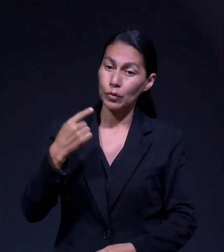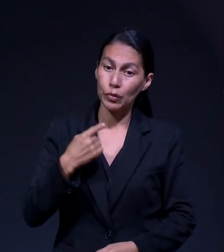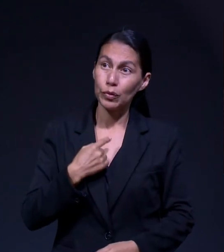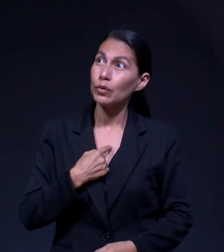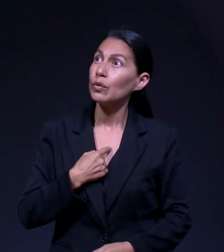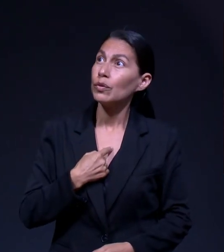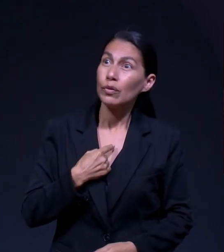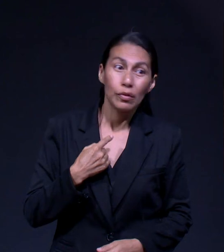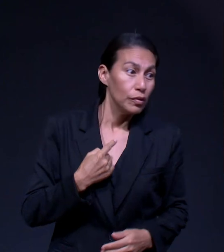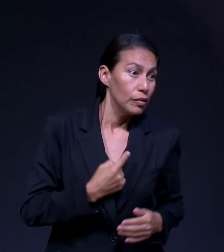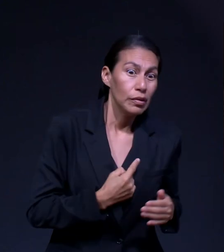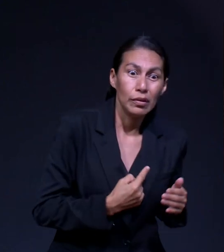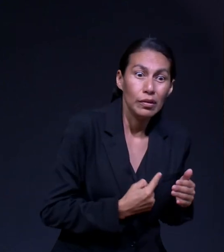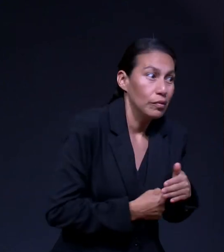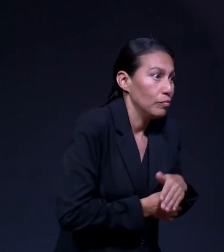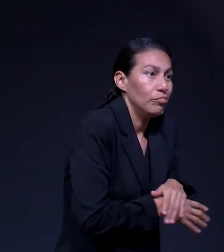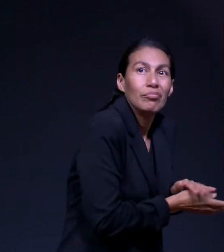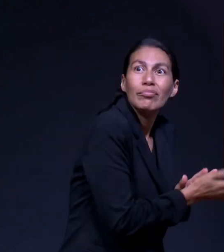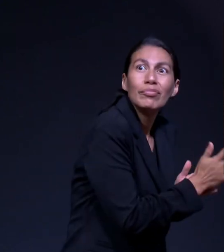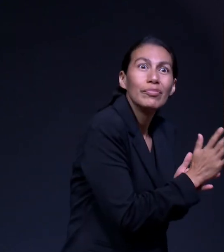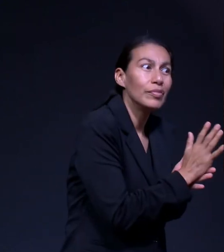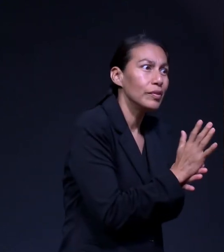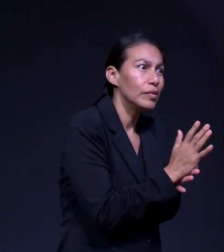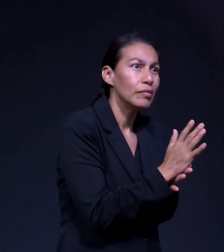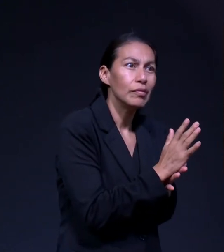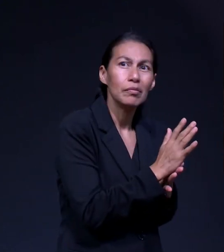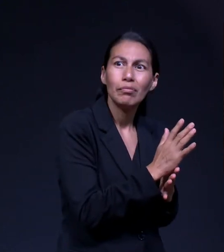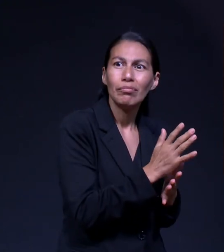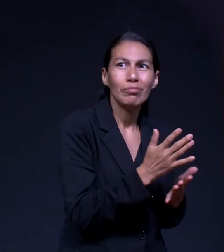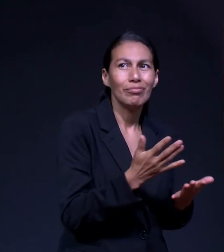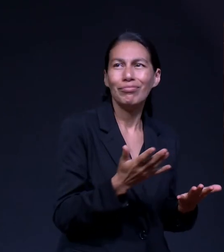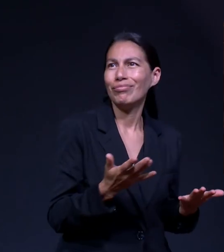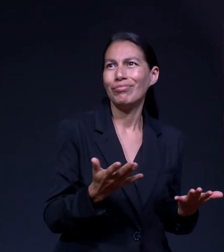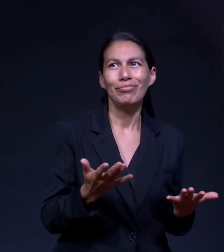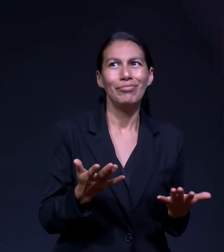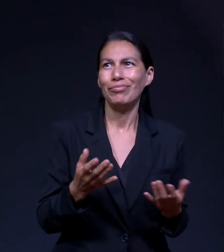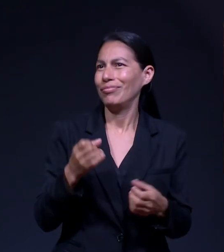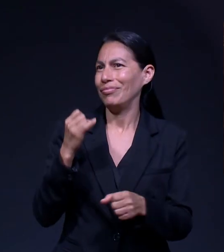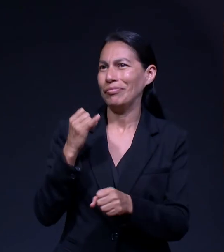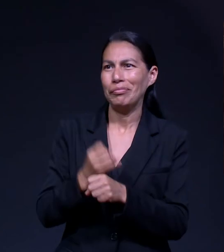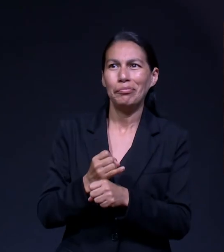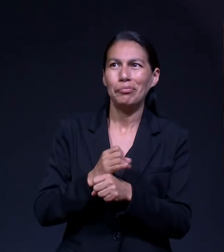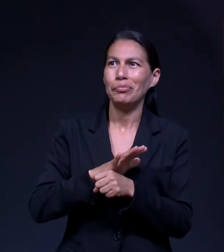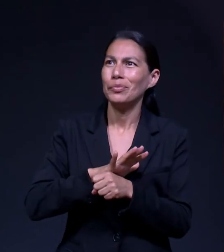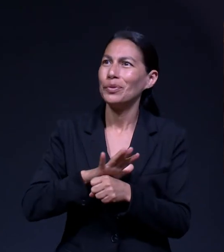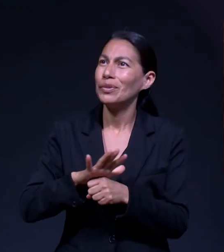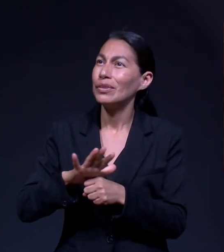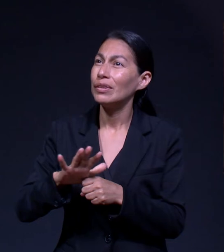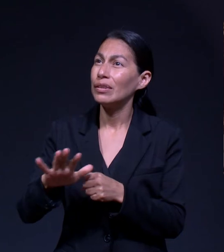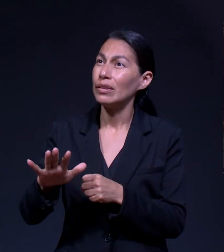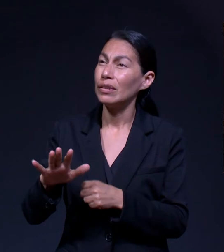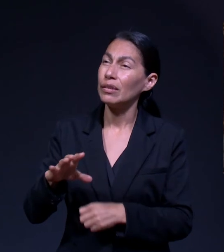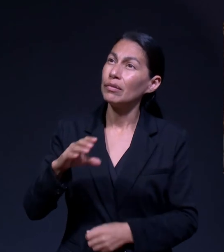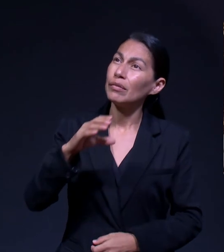Presencia Santa Si Si Subo Al cielo